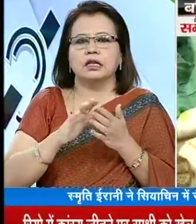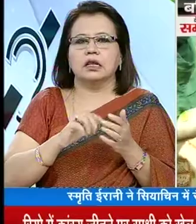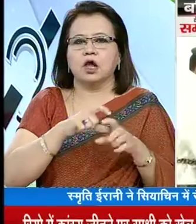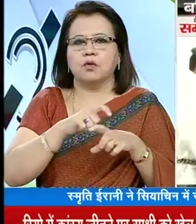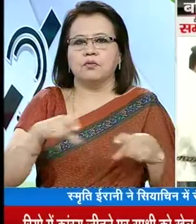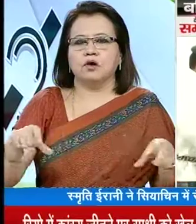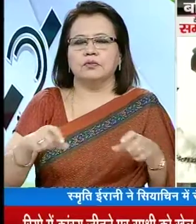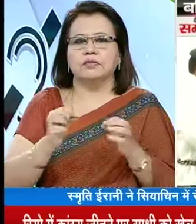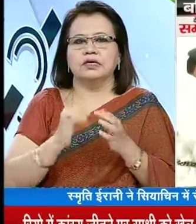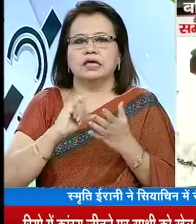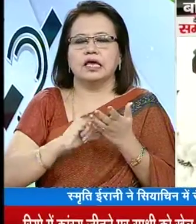पर बीएस एफ के जवानों को राकी बांदी थी